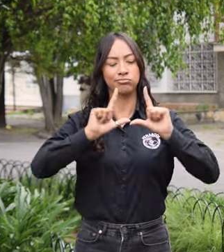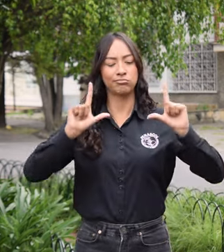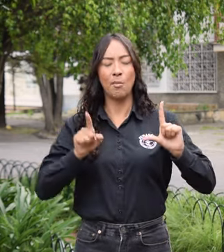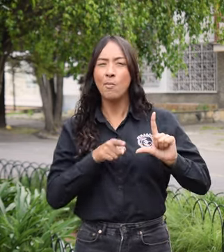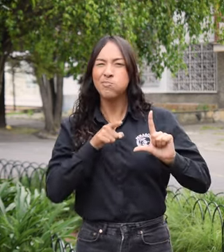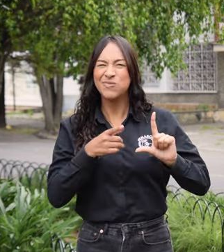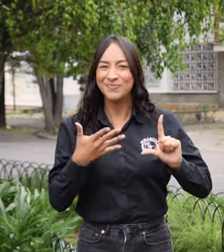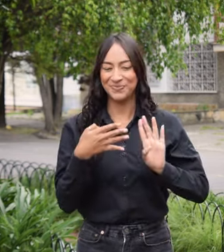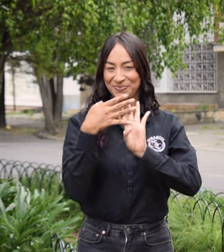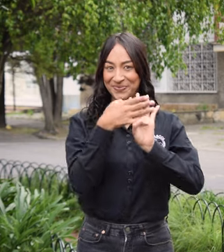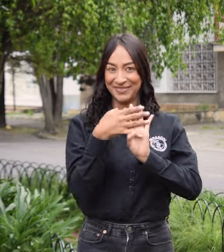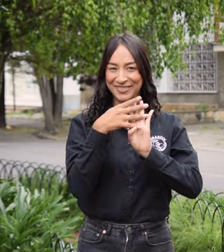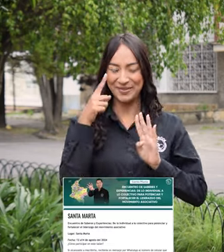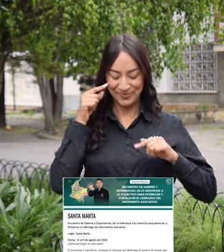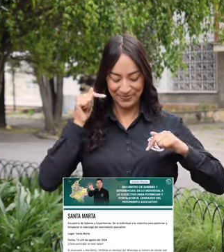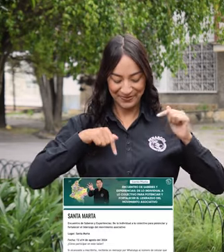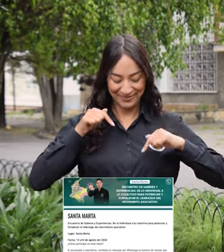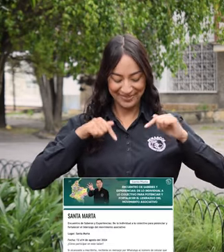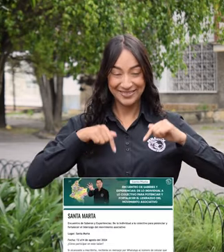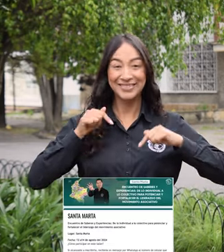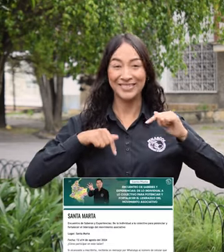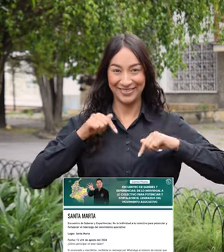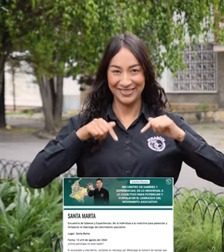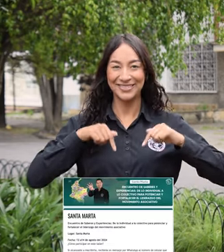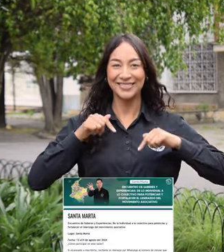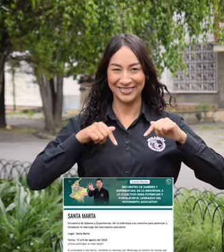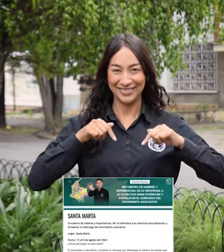Inscríbete en este formulario rellenando todas las casillas que te solicitan.